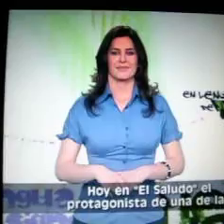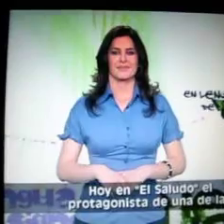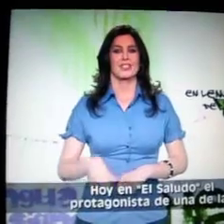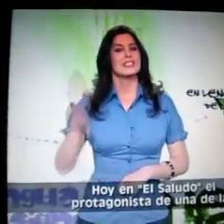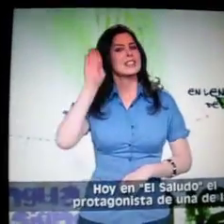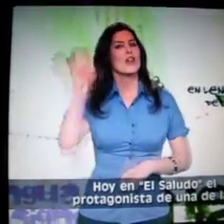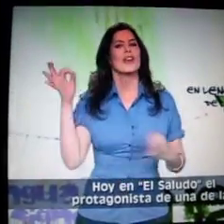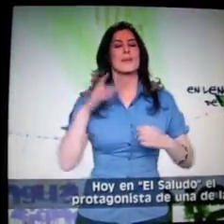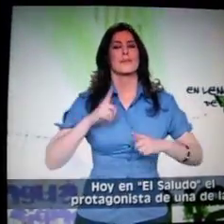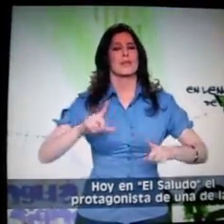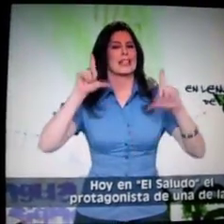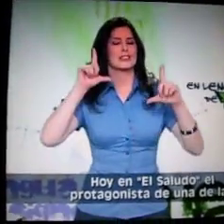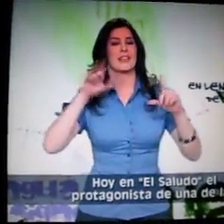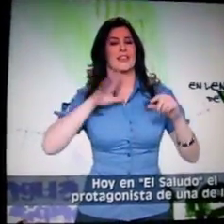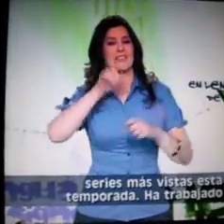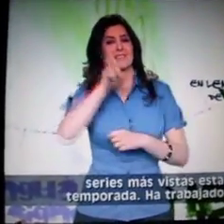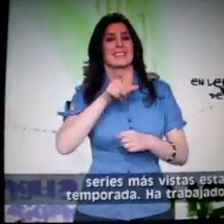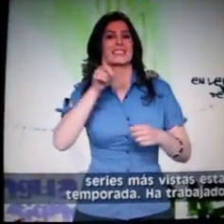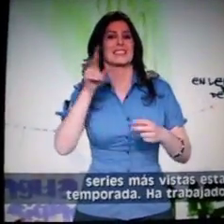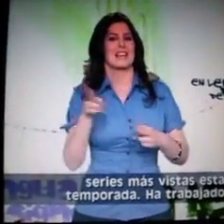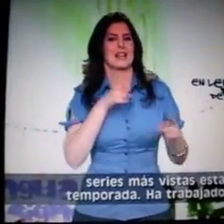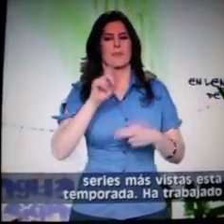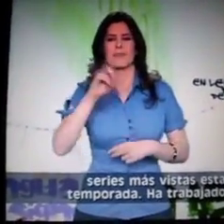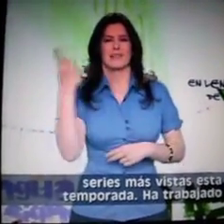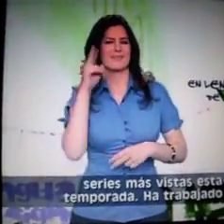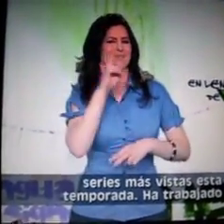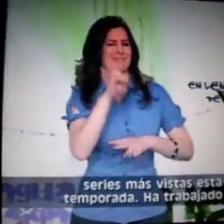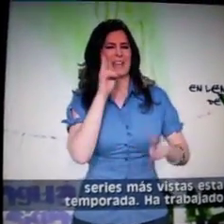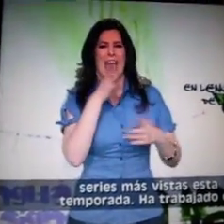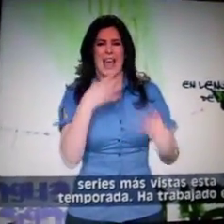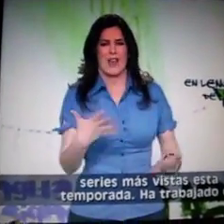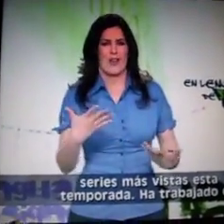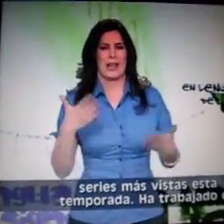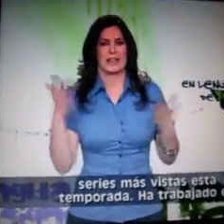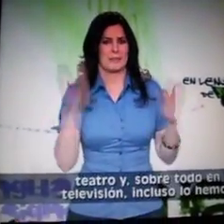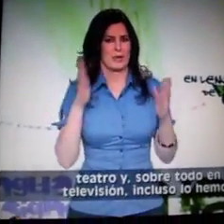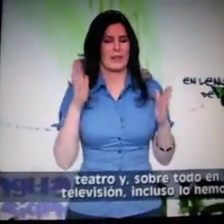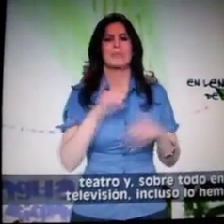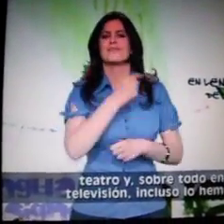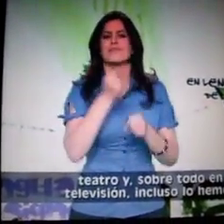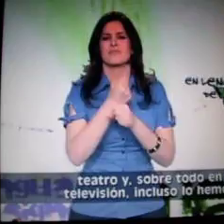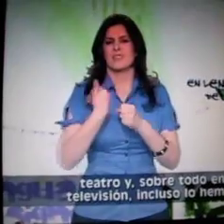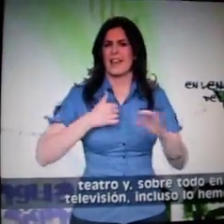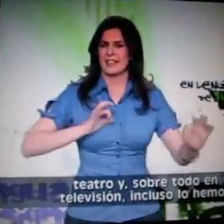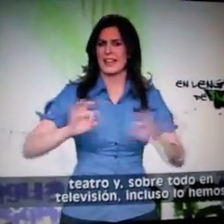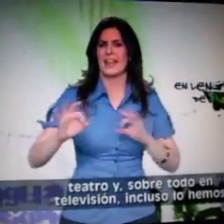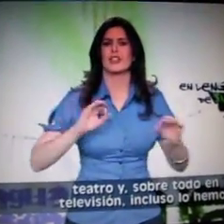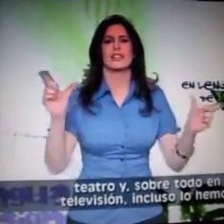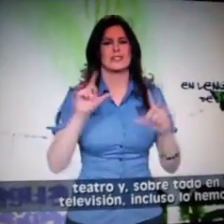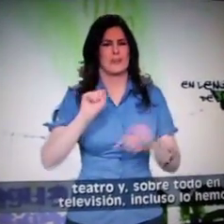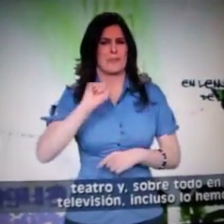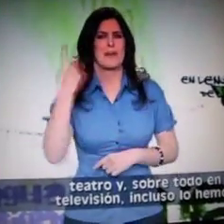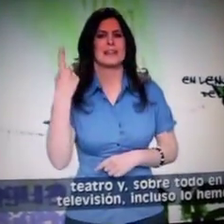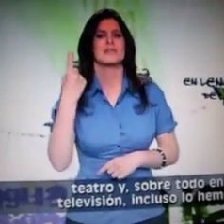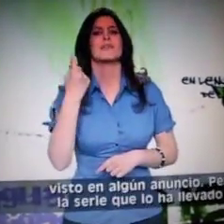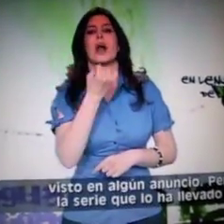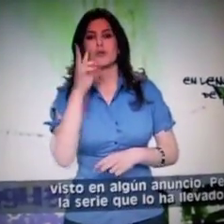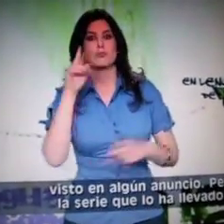El protagonista de una de las series más vistas esta temporada ha trabajado en teatro y sobre todo en televisión e incluso lo hemos visto en algún